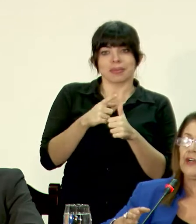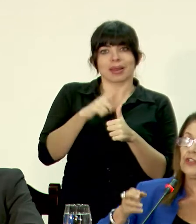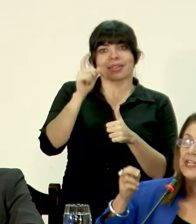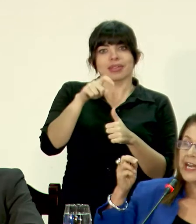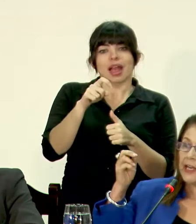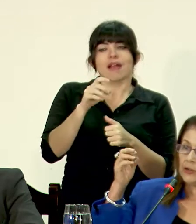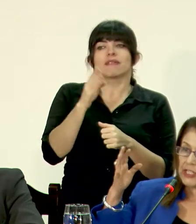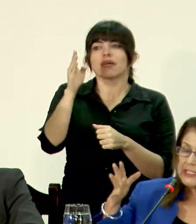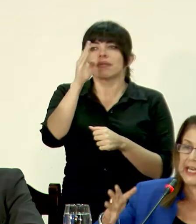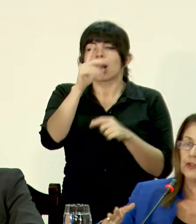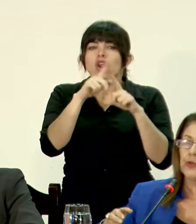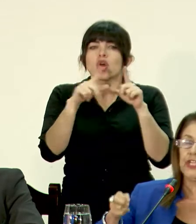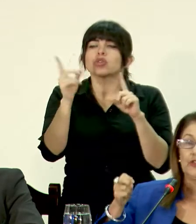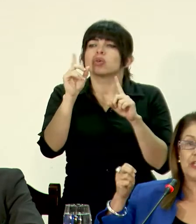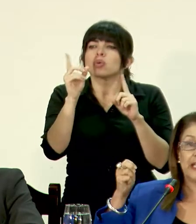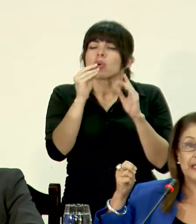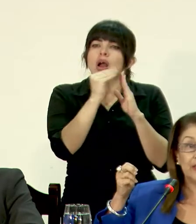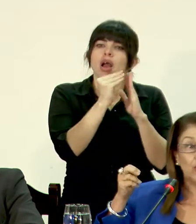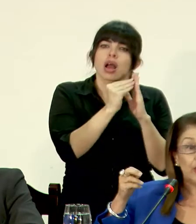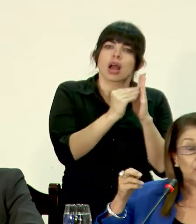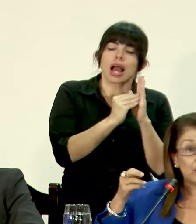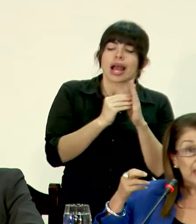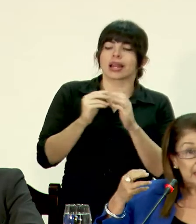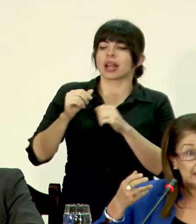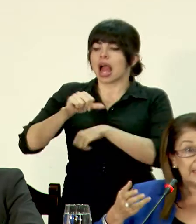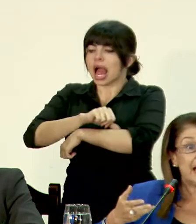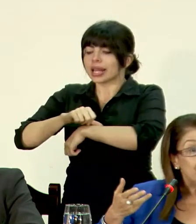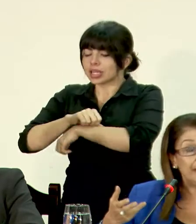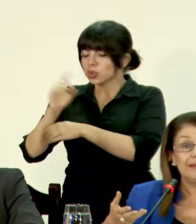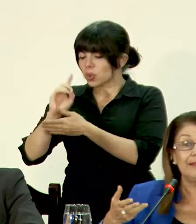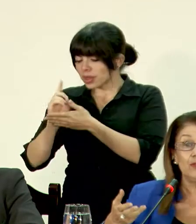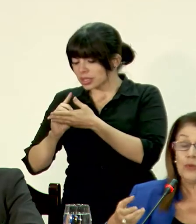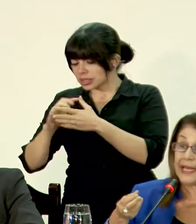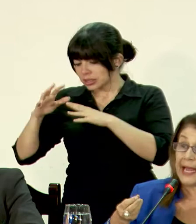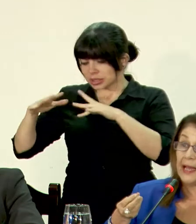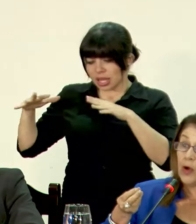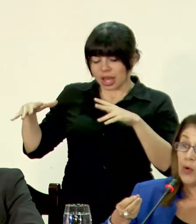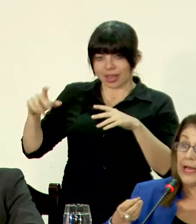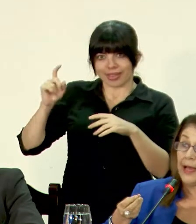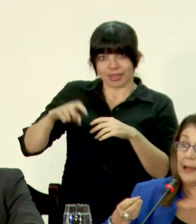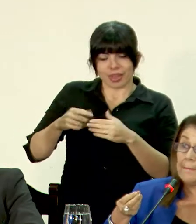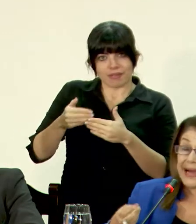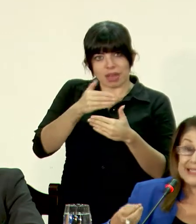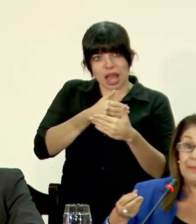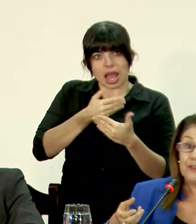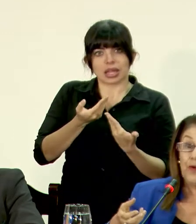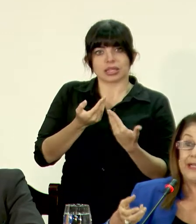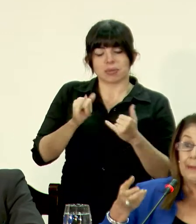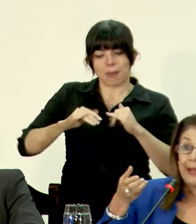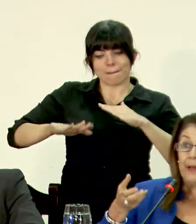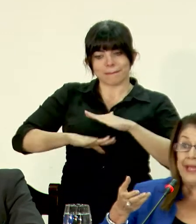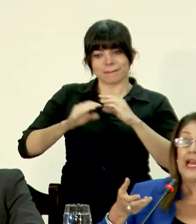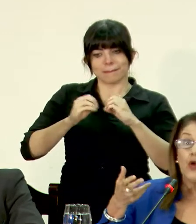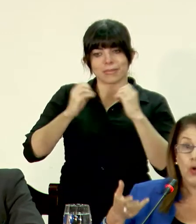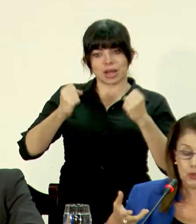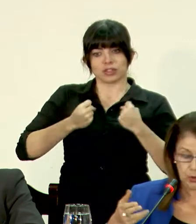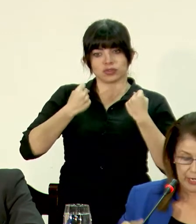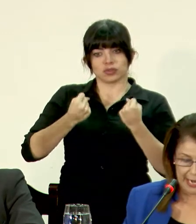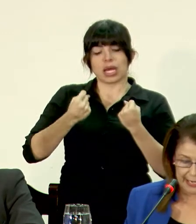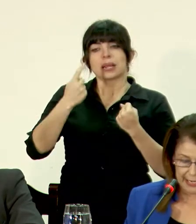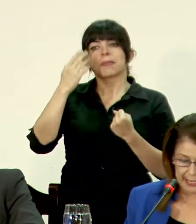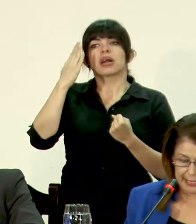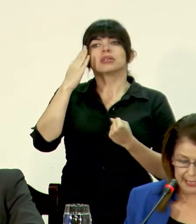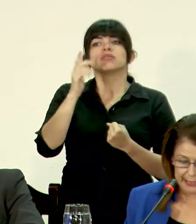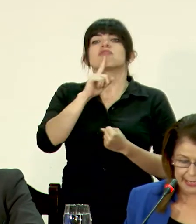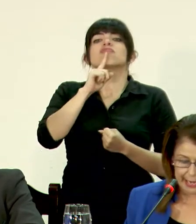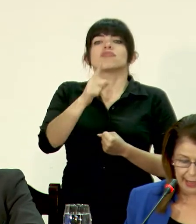identificaran los terrenos, se hicieran los proyectos arquitectónicos, realmente se tuviera una base más fuerte para ver el costo